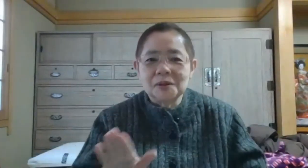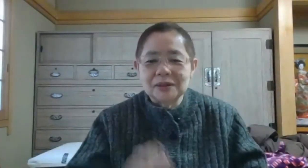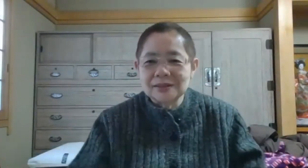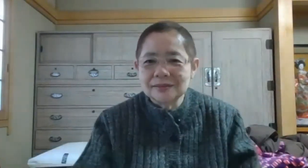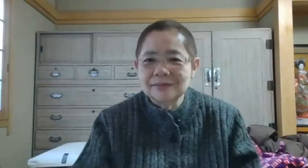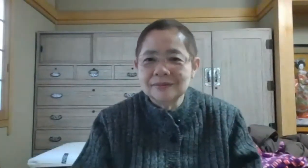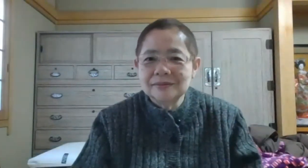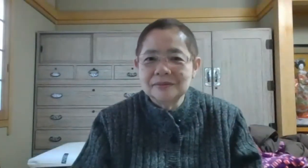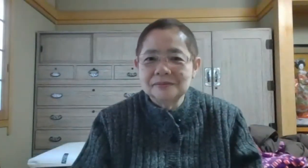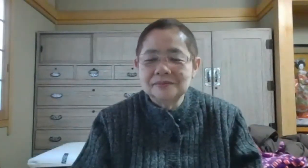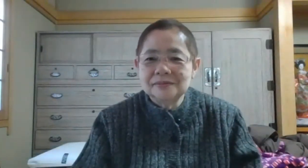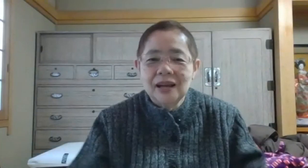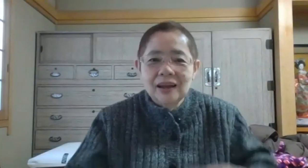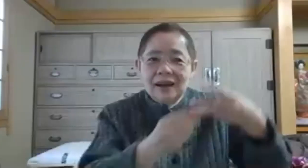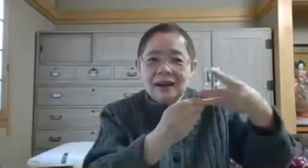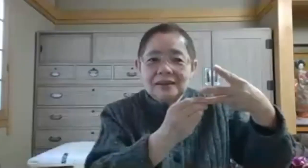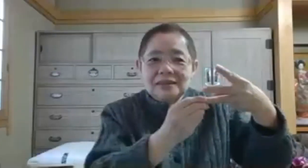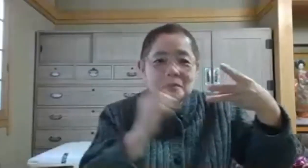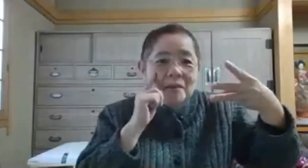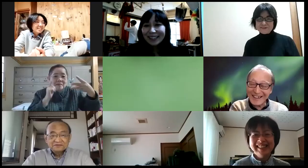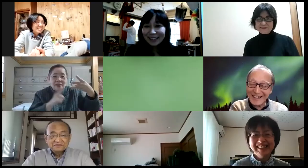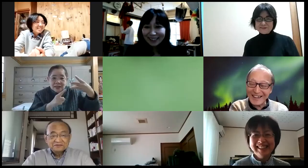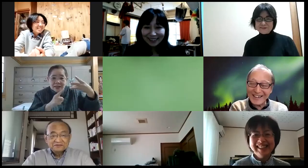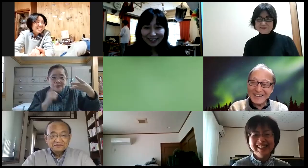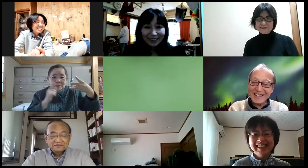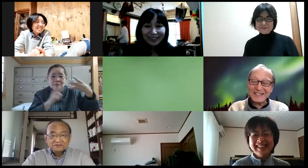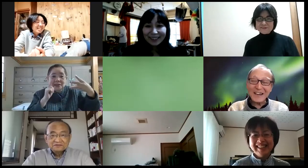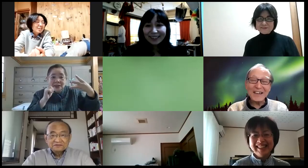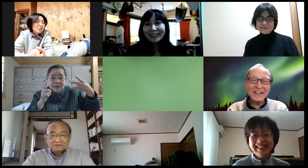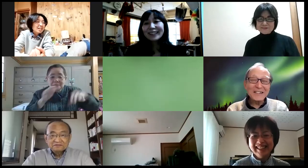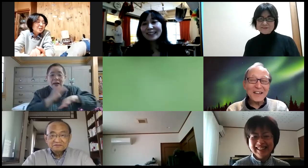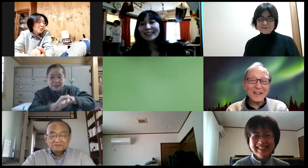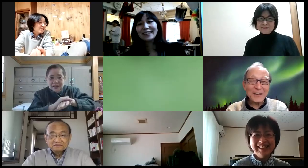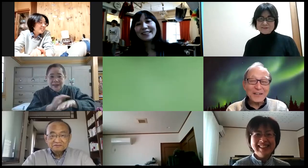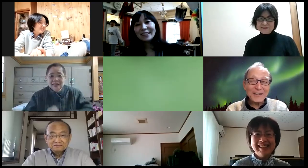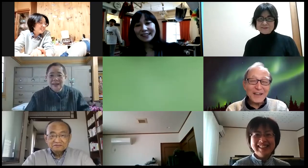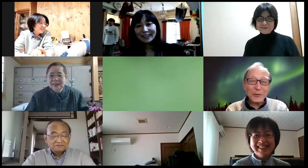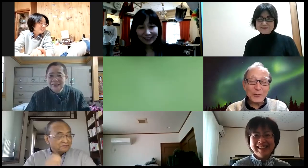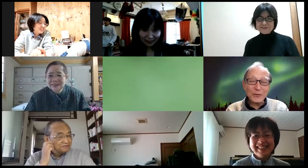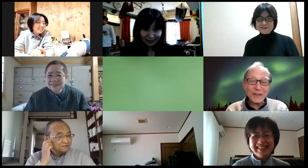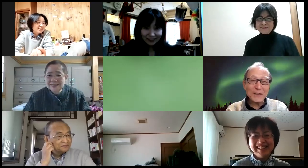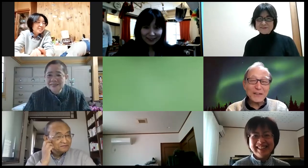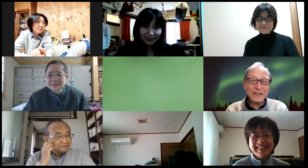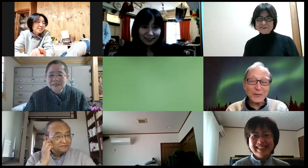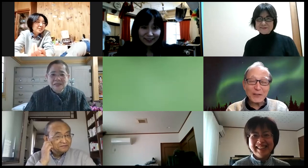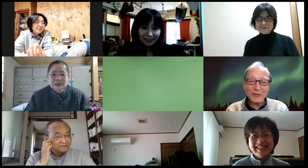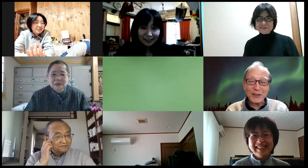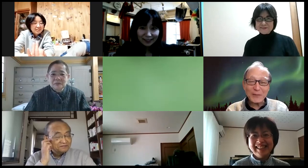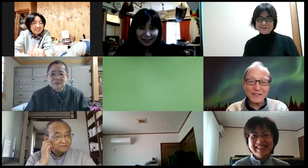3番目ってどういう、ですか?3番目にうまい?この2人は、大体同じくらいうまいじゃない